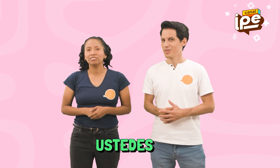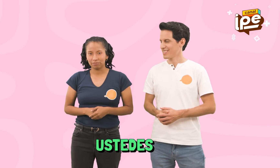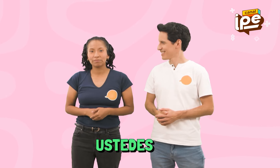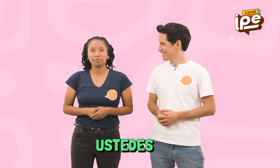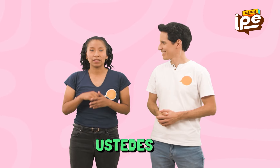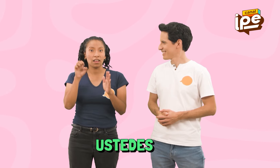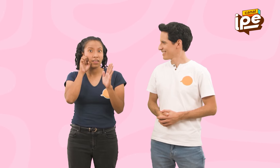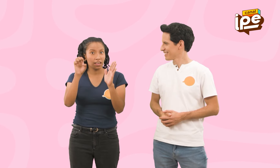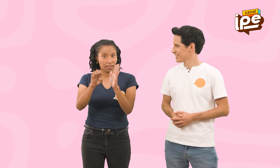Ustedes